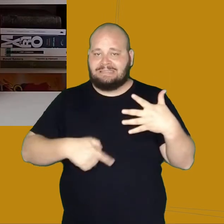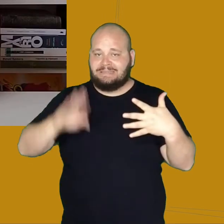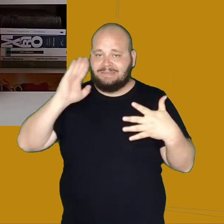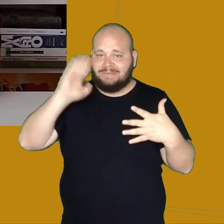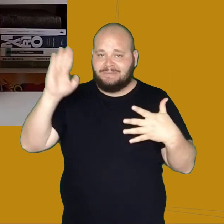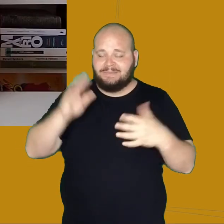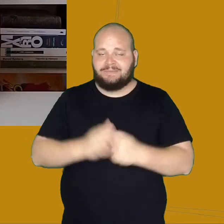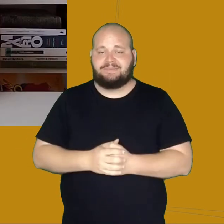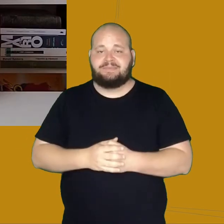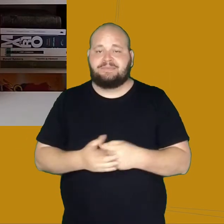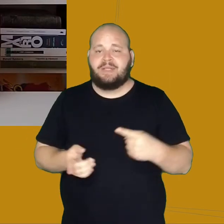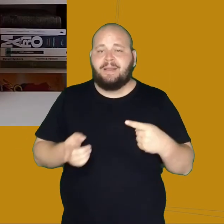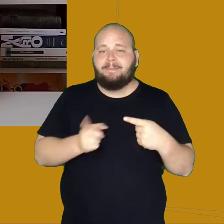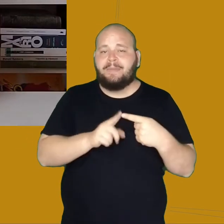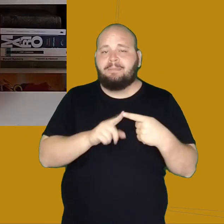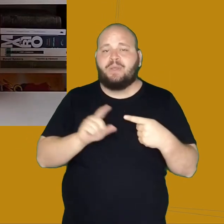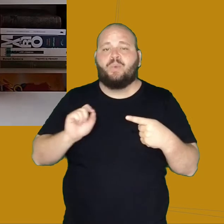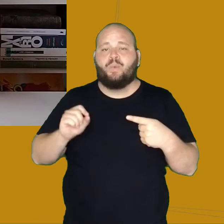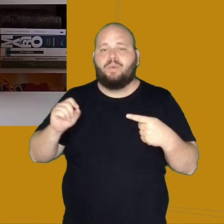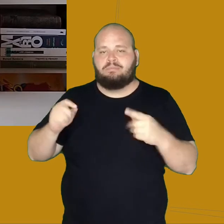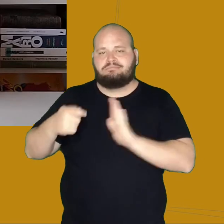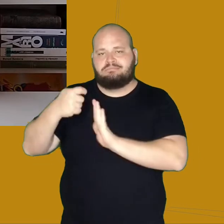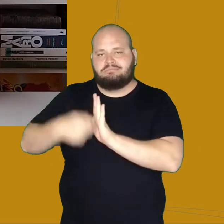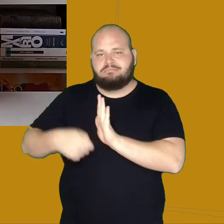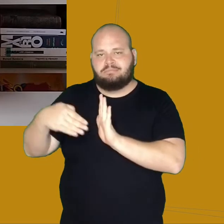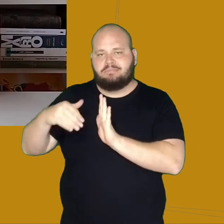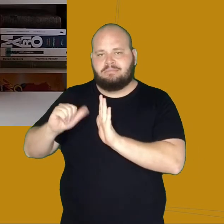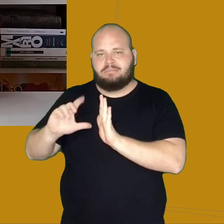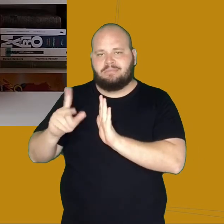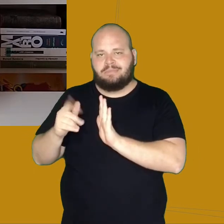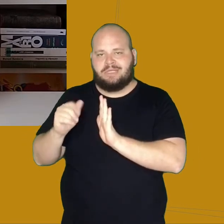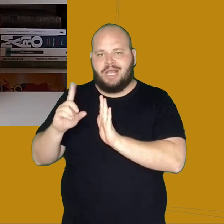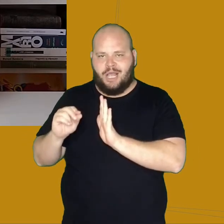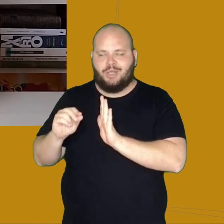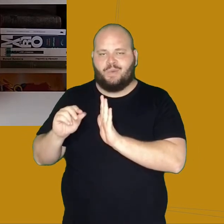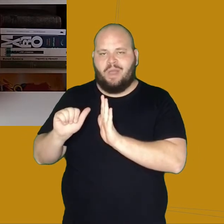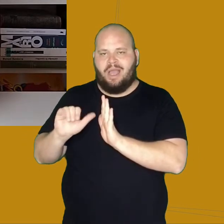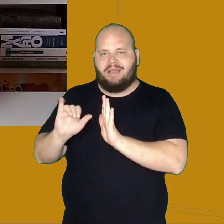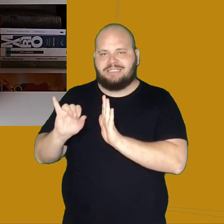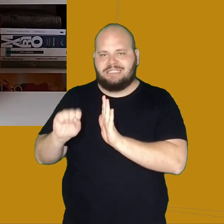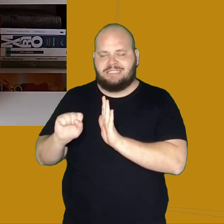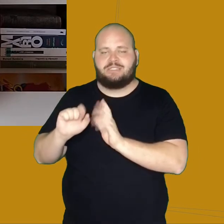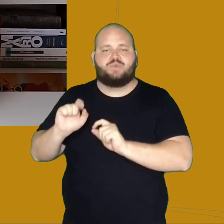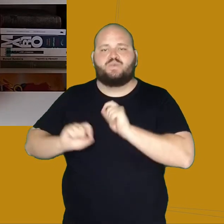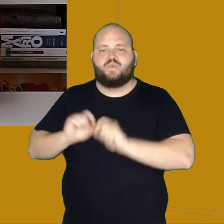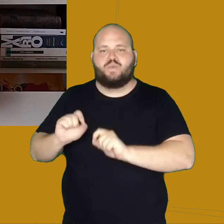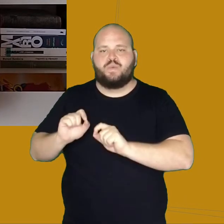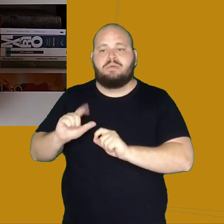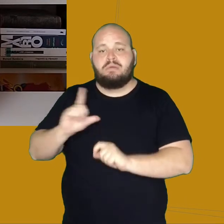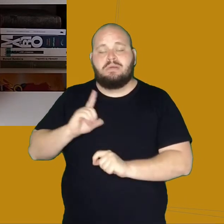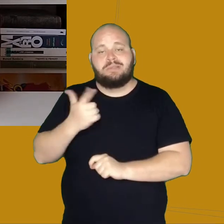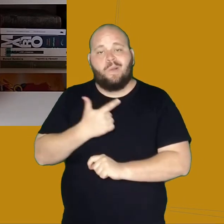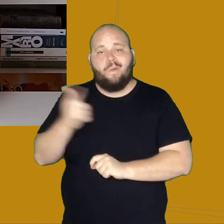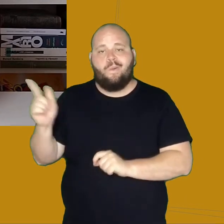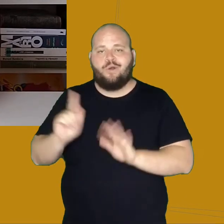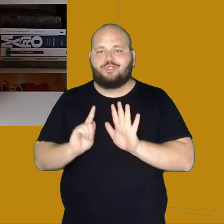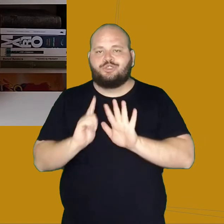é importante o fato do Machado, assim como fez em outros contos do Papéis Abulsos, ter incorporado um outro gênero textual ao conto,